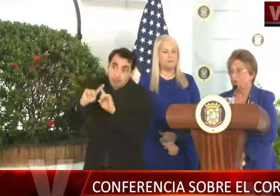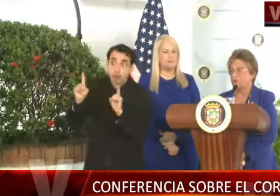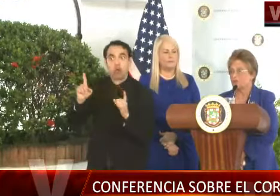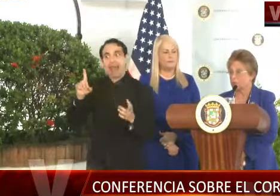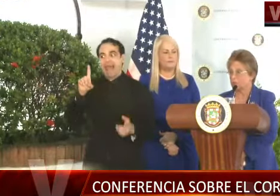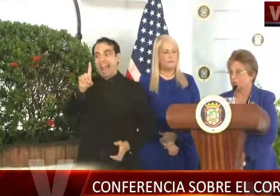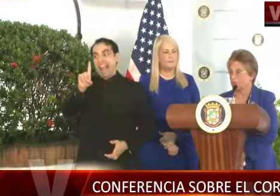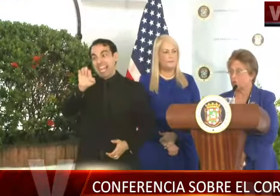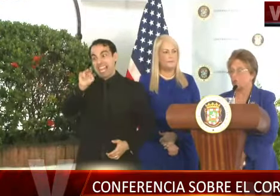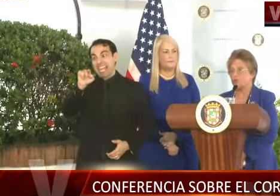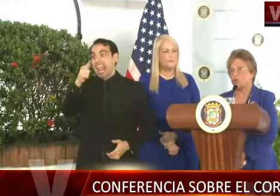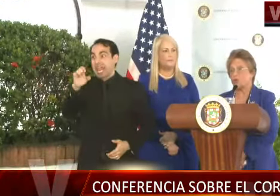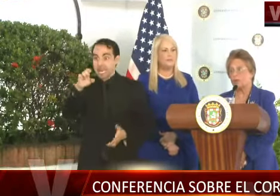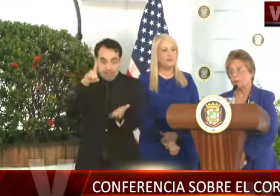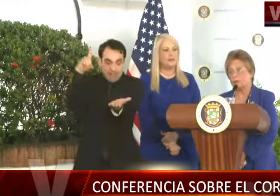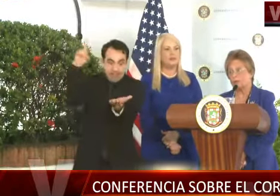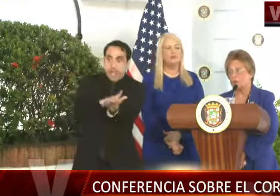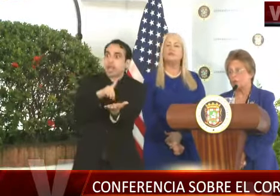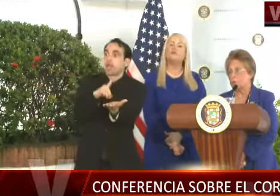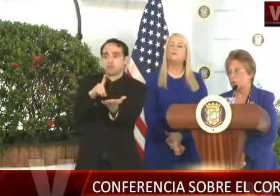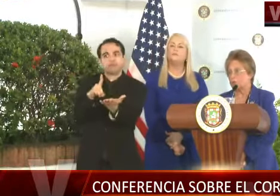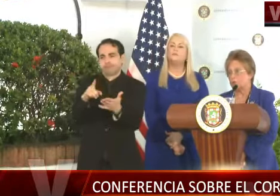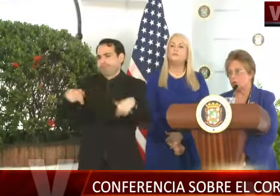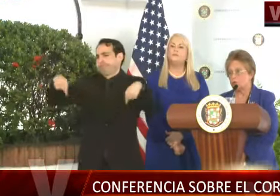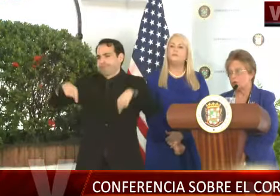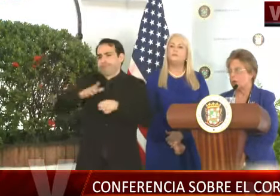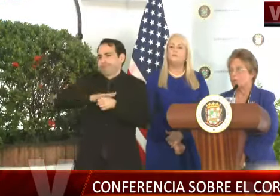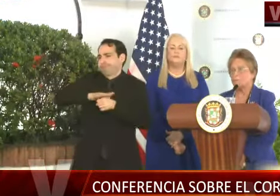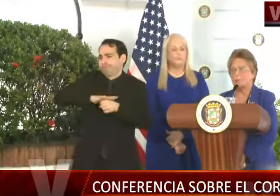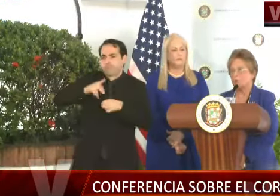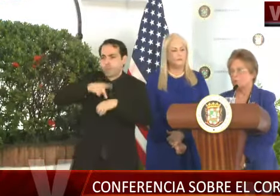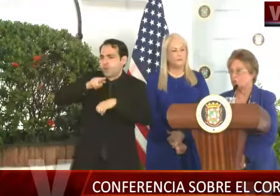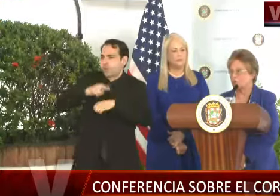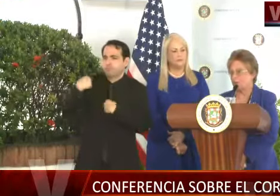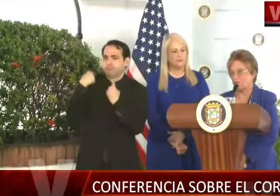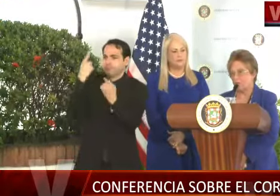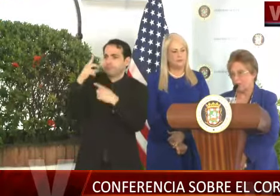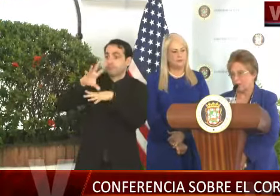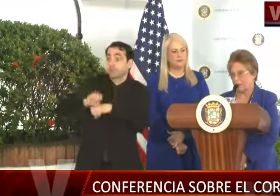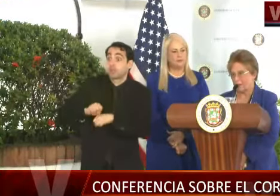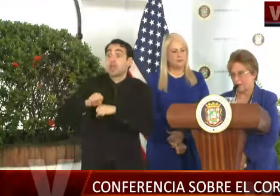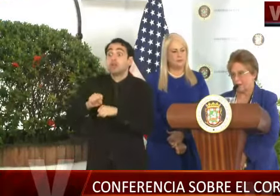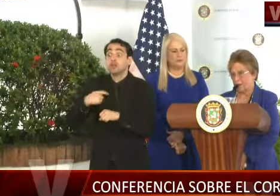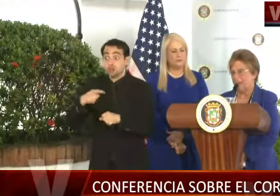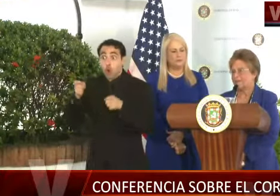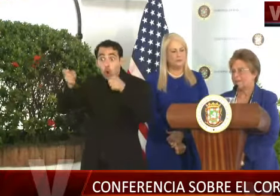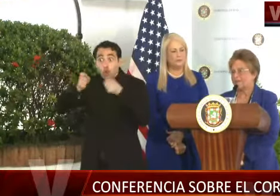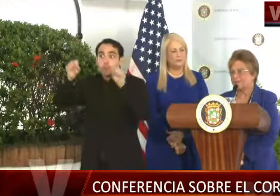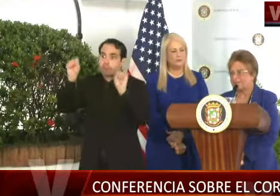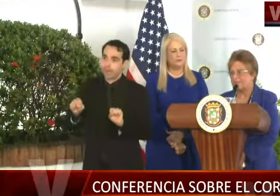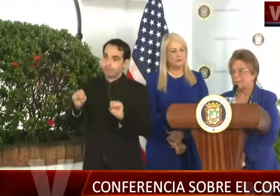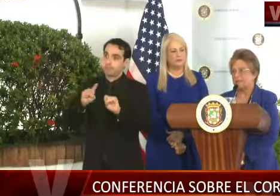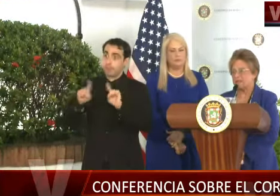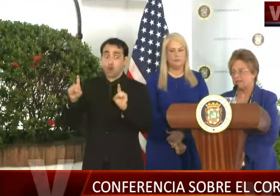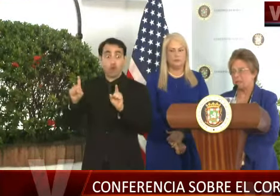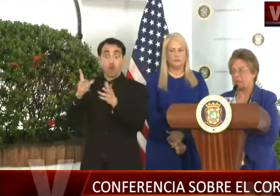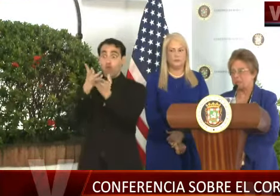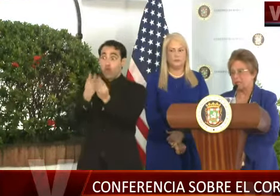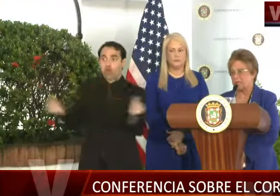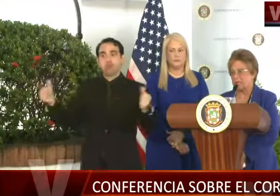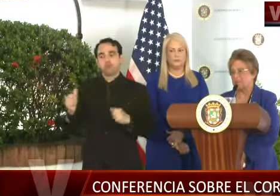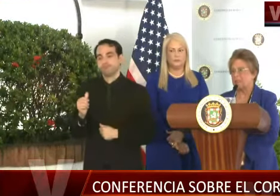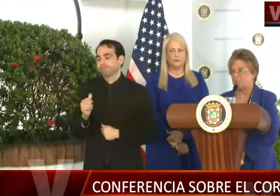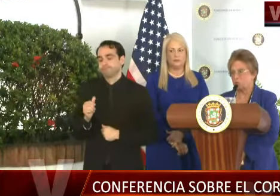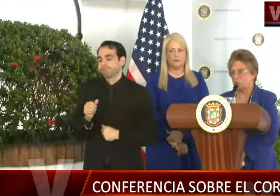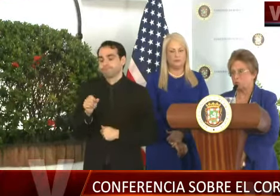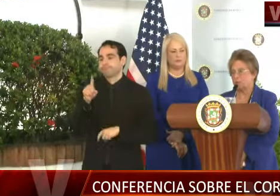endémico, siempre está con nosotros y los vectores los podemos controlar, pero no los vamos a erradicar. Así es que siempre tenemos